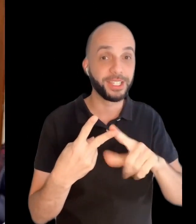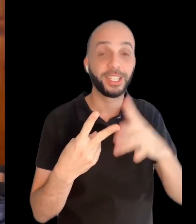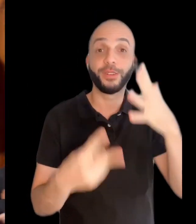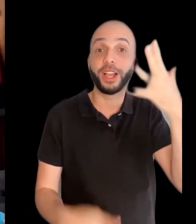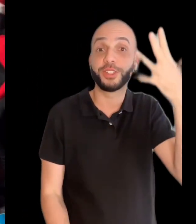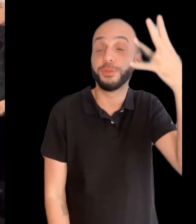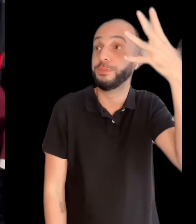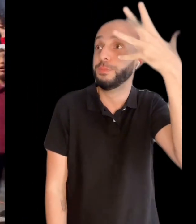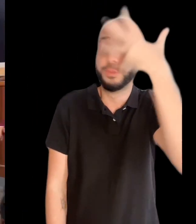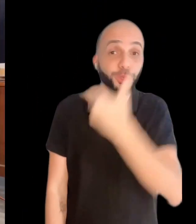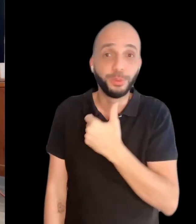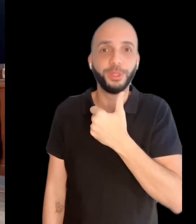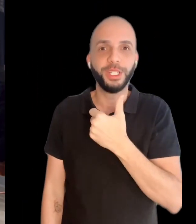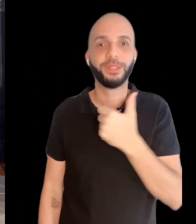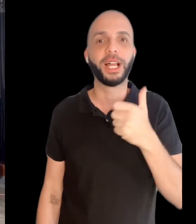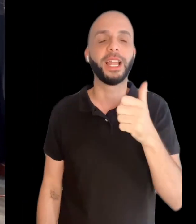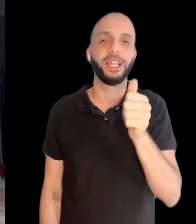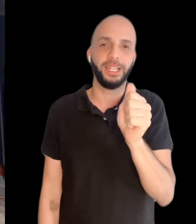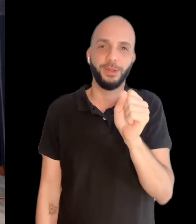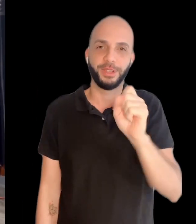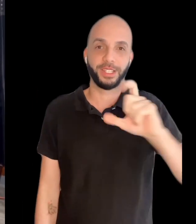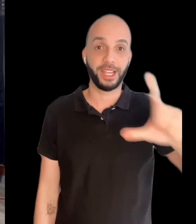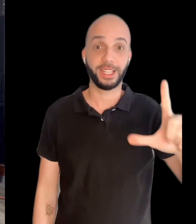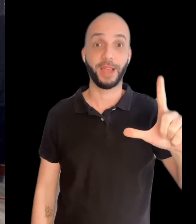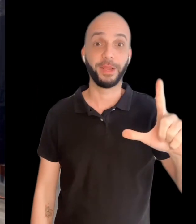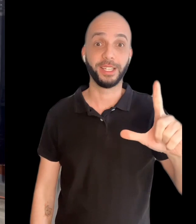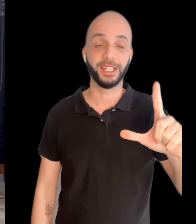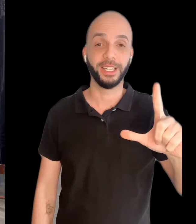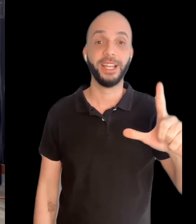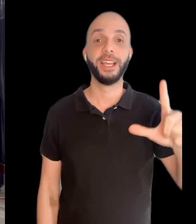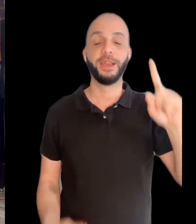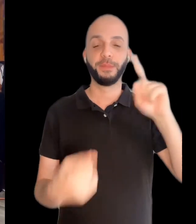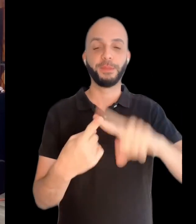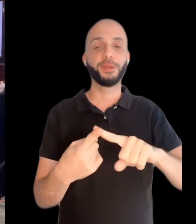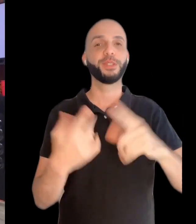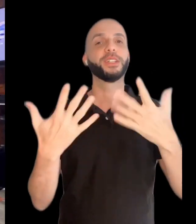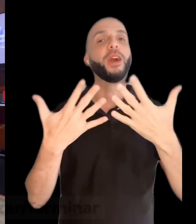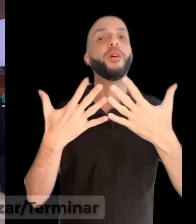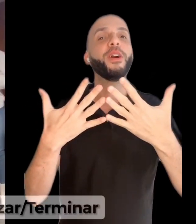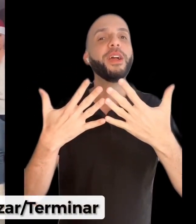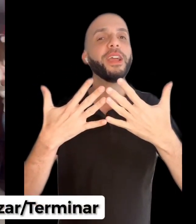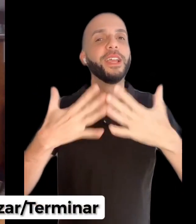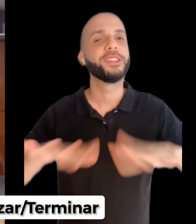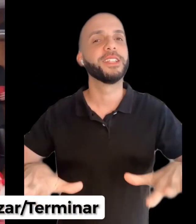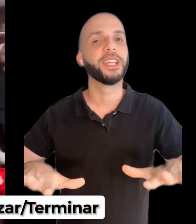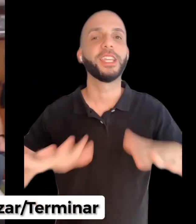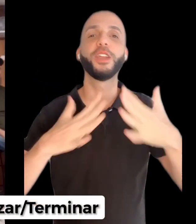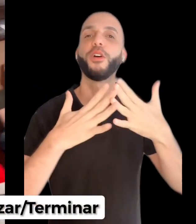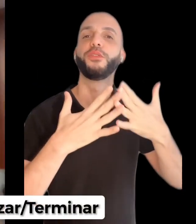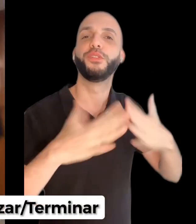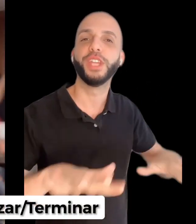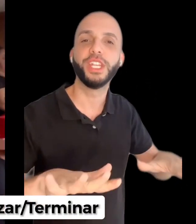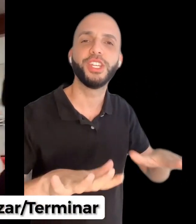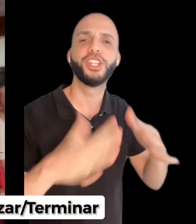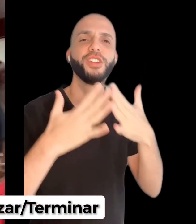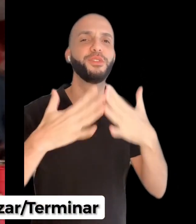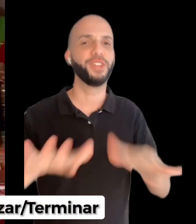sinais que eu acho muito bonito na língua de sinais americana. Primeiro sinal, esse daqui,